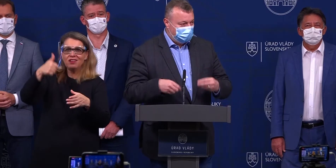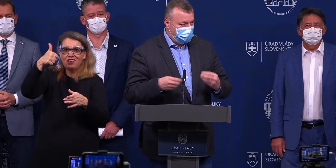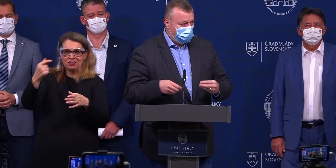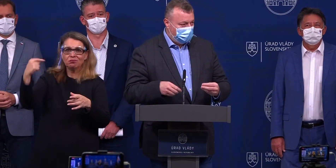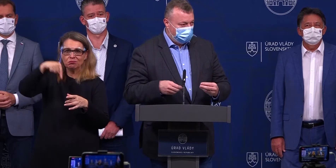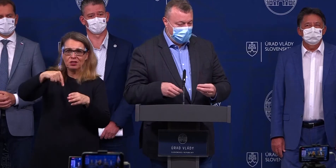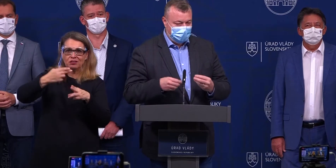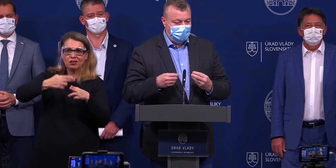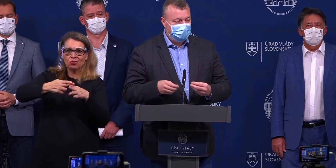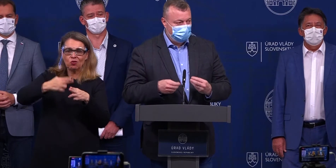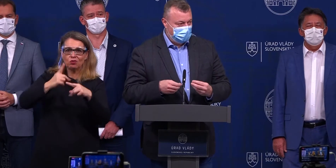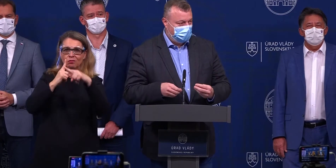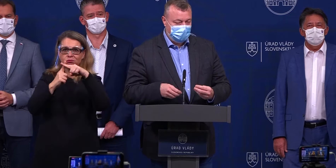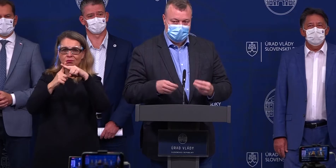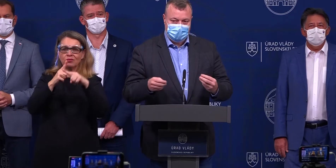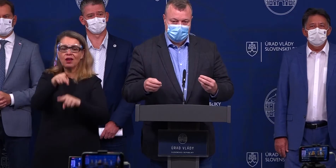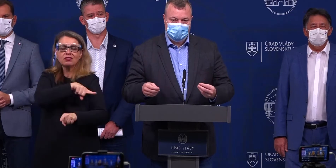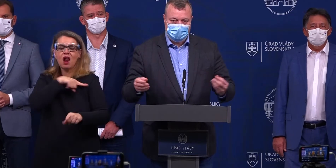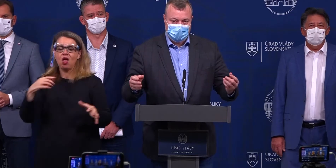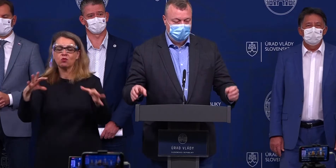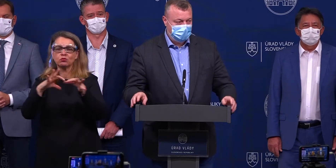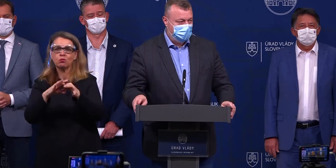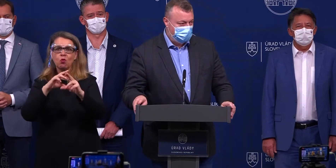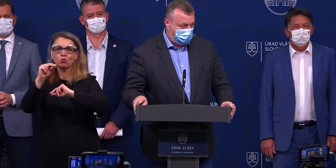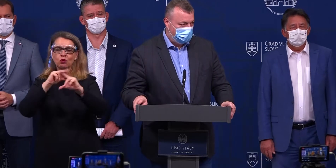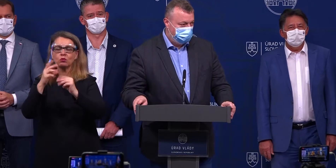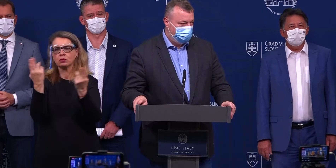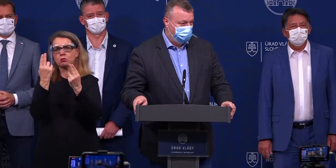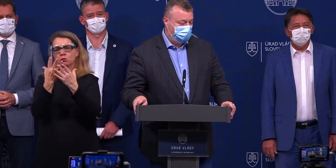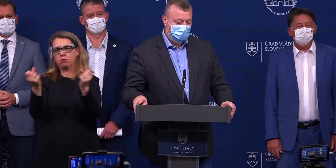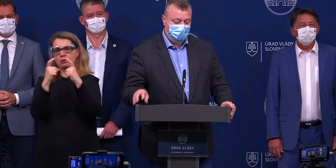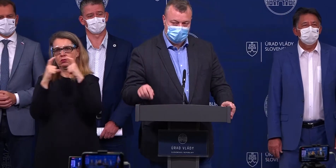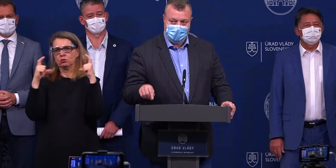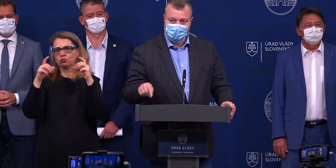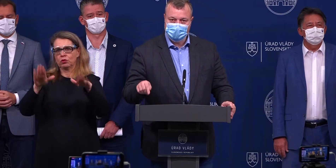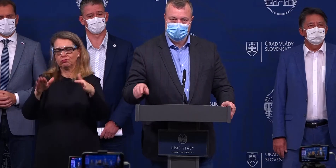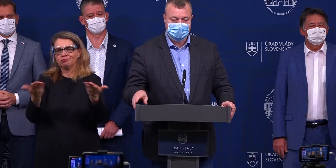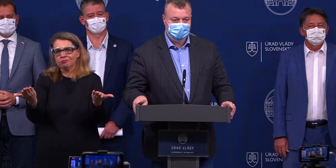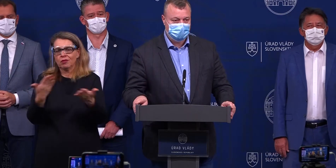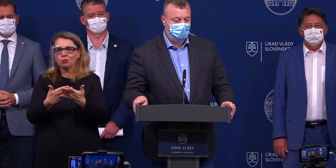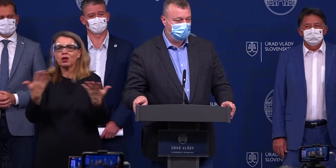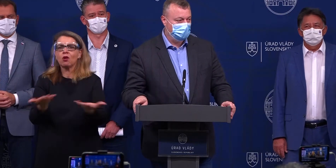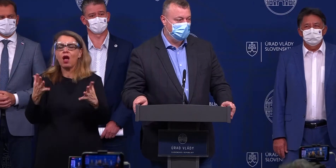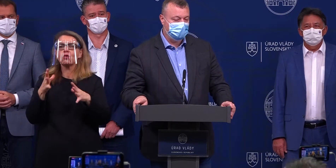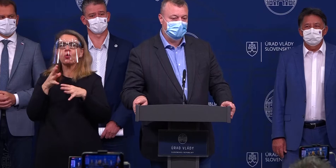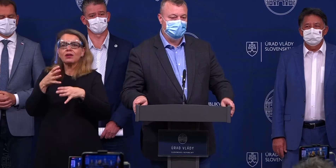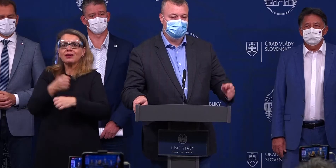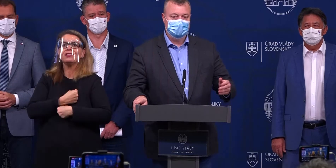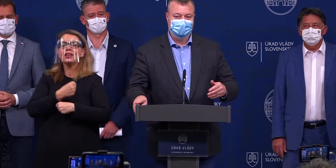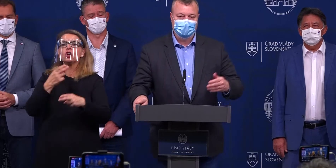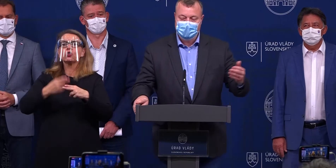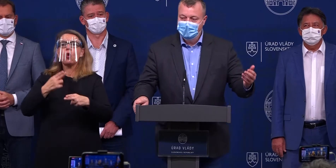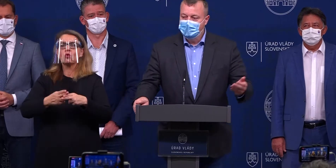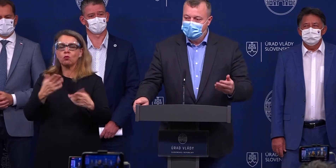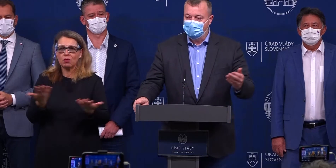intenzita tých kontaktov, kde ste najdlhšie s niekým, s kým sa rozprávate logicky bez rúška, sú vaši najbližší u vás v spoločnej domácnosti,